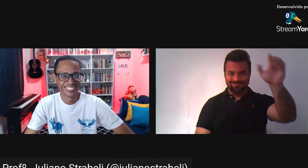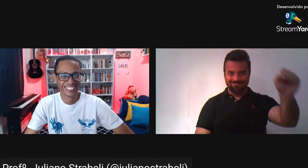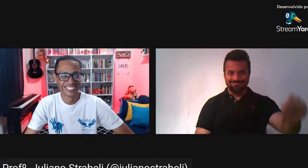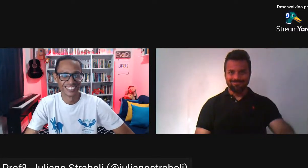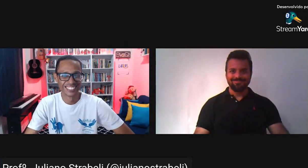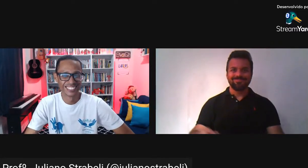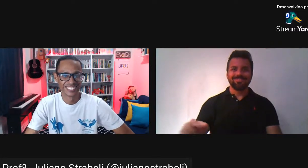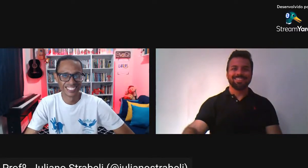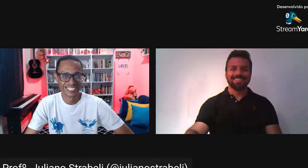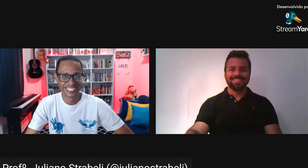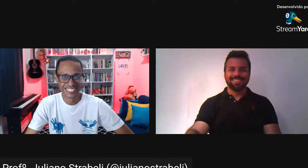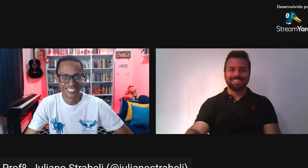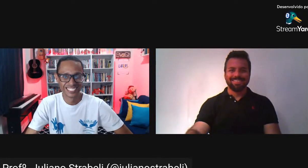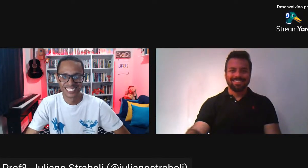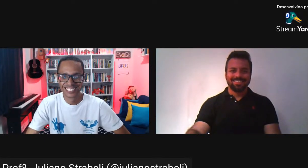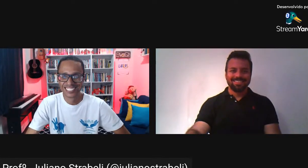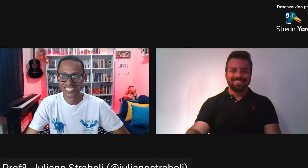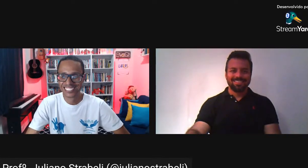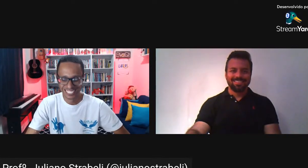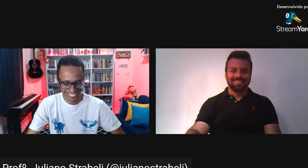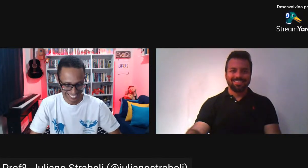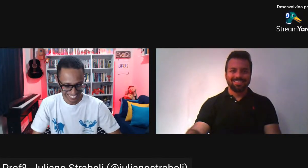Tchau Tchau Tchau Tchau Tchau Obrigado.